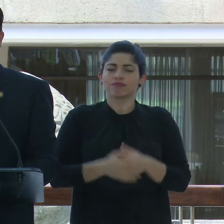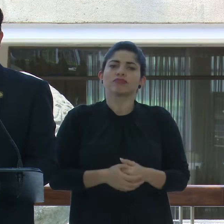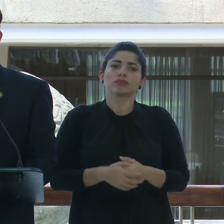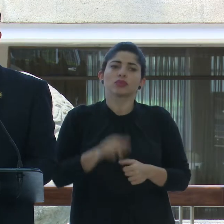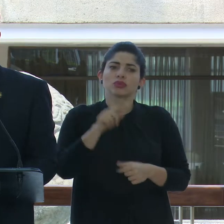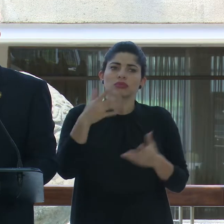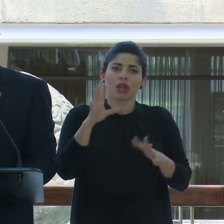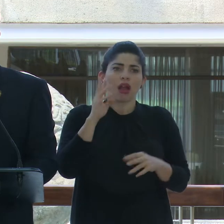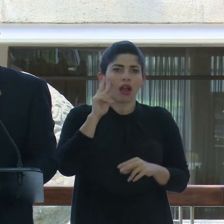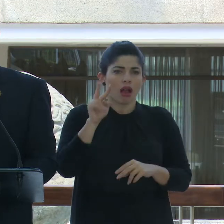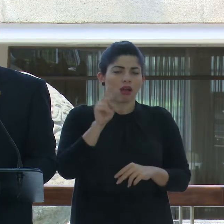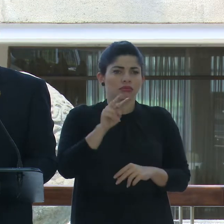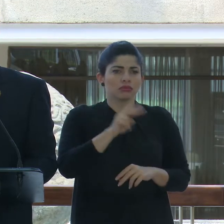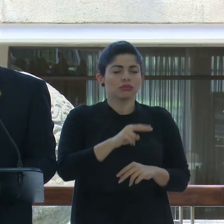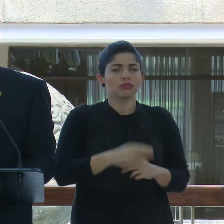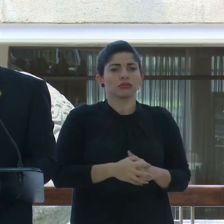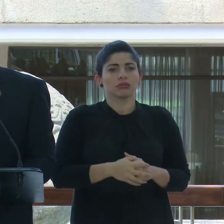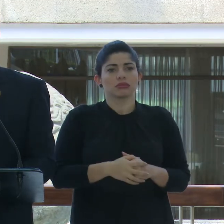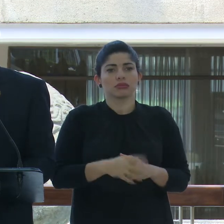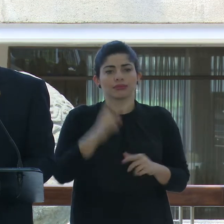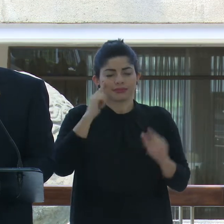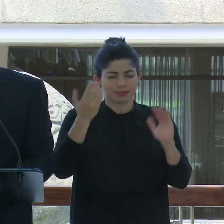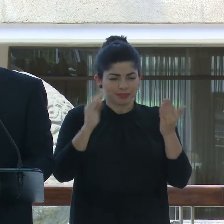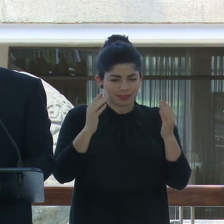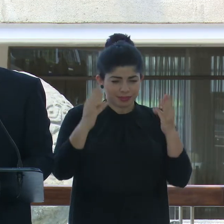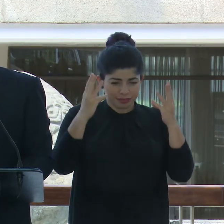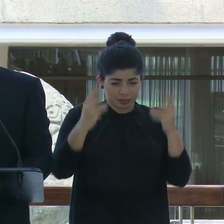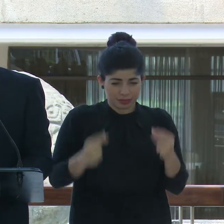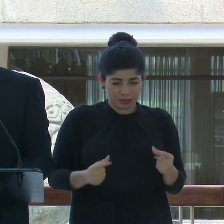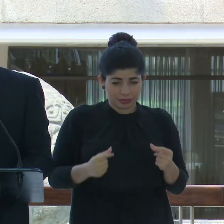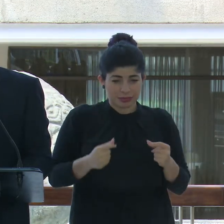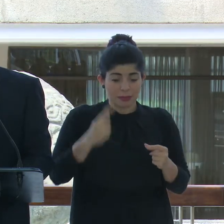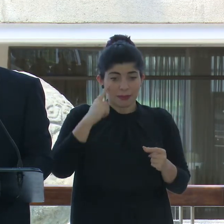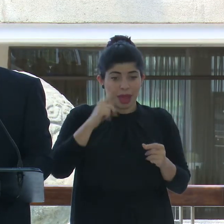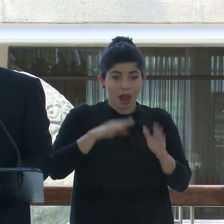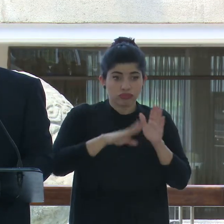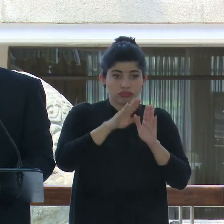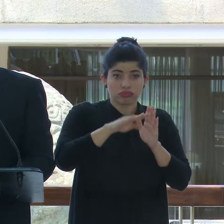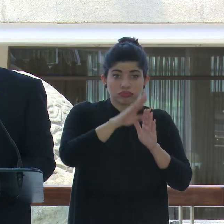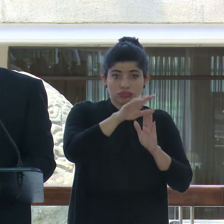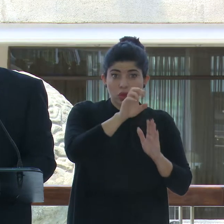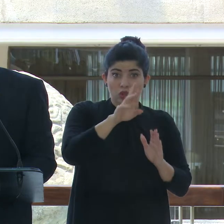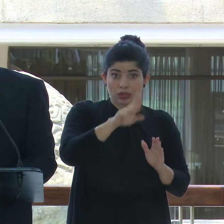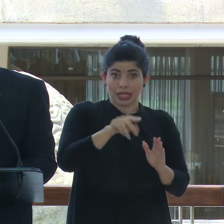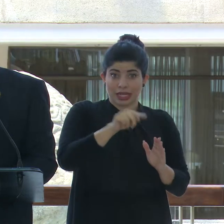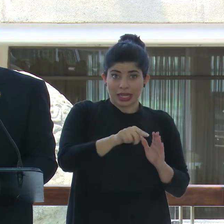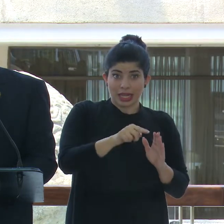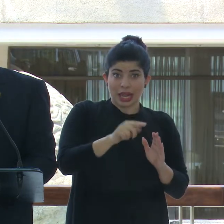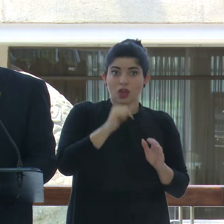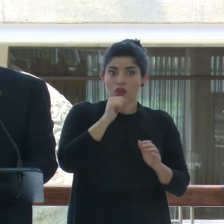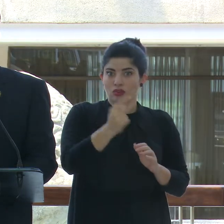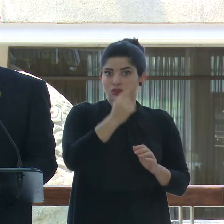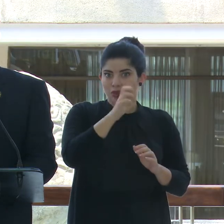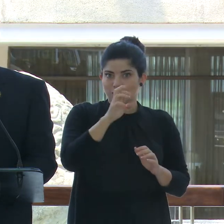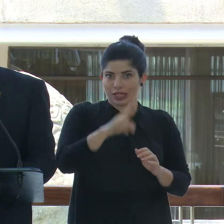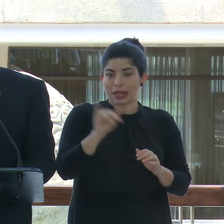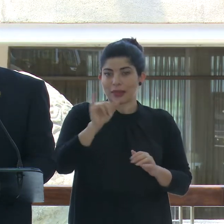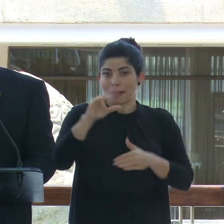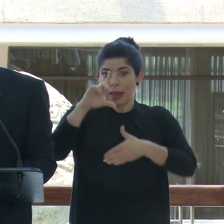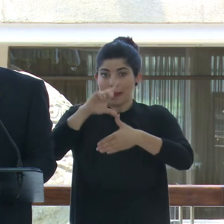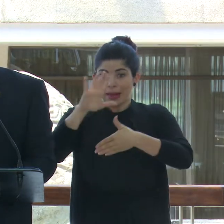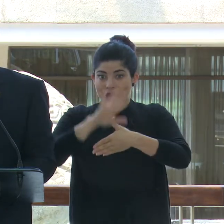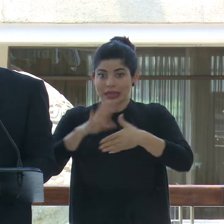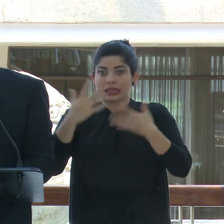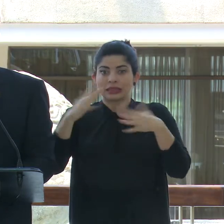Ustedes han visto que las estimaciones de crecimiento, no sólo de Costa Rica, sino de toda América Latina, han sido